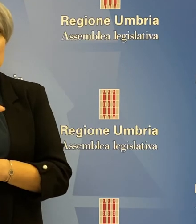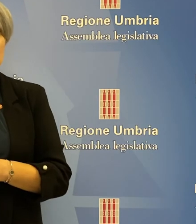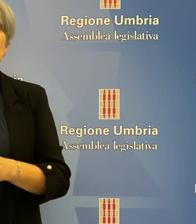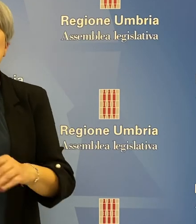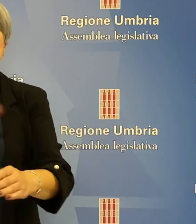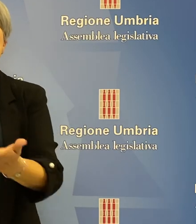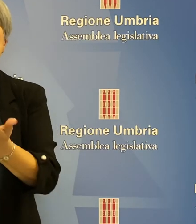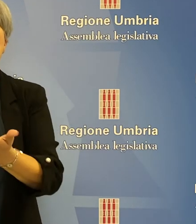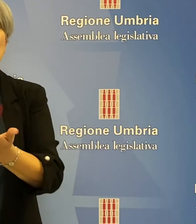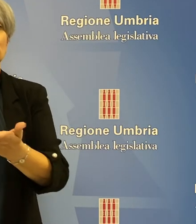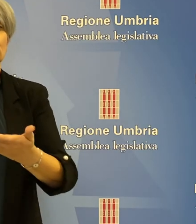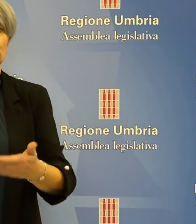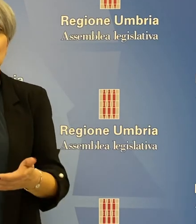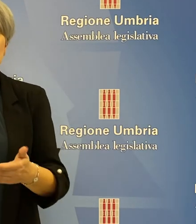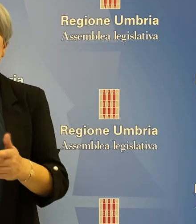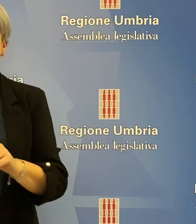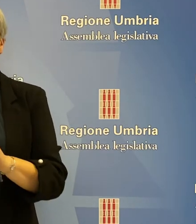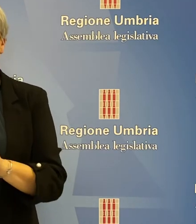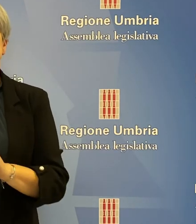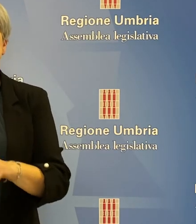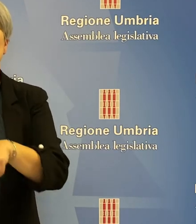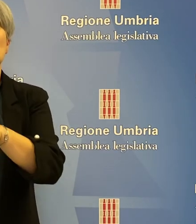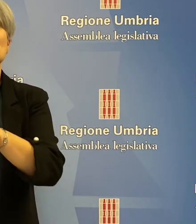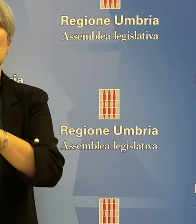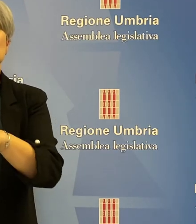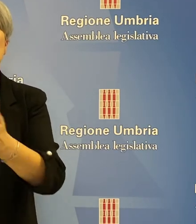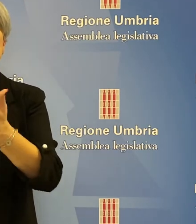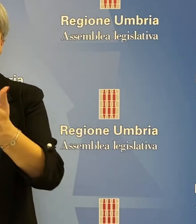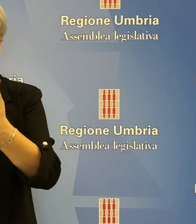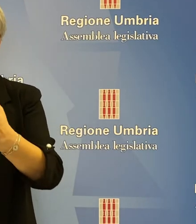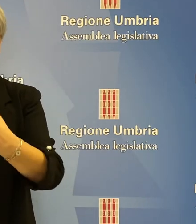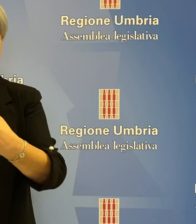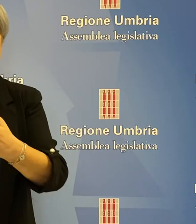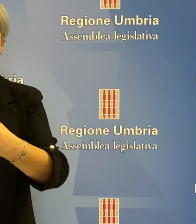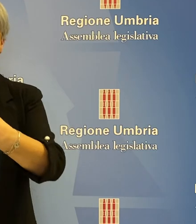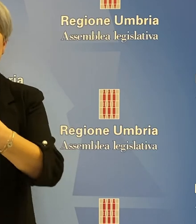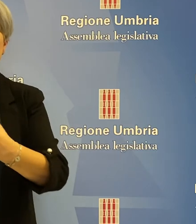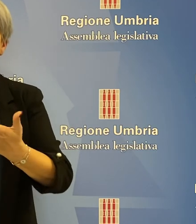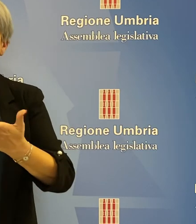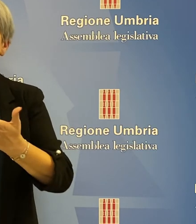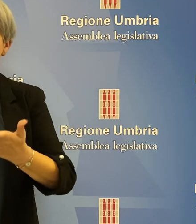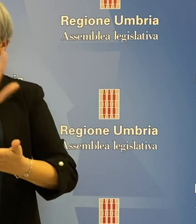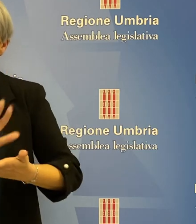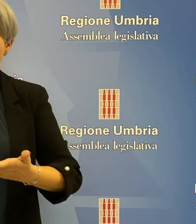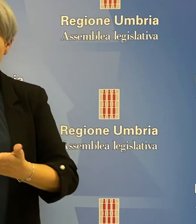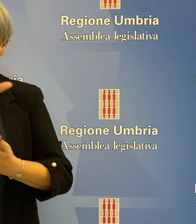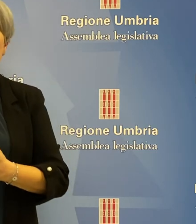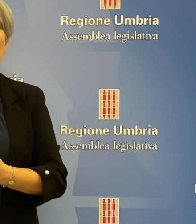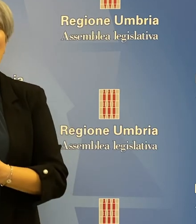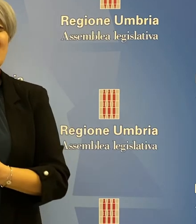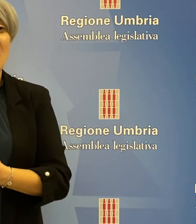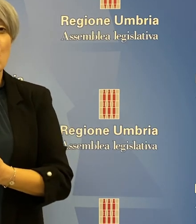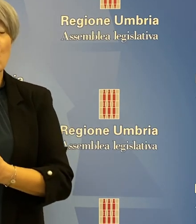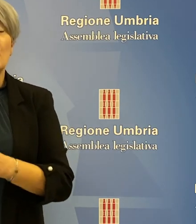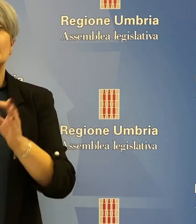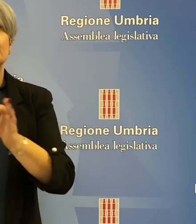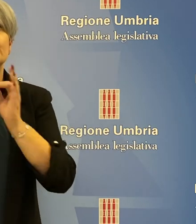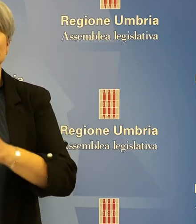scuole dell'Umbria. De Luca spiega che quella a cui si pensa è una figura che all'interno di ogni istituto comprensivo potrebbe